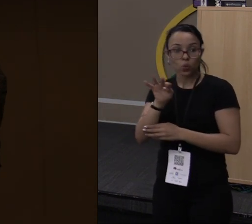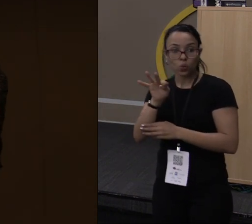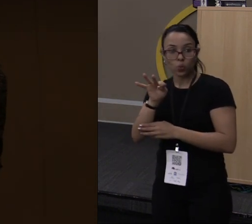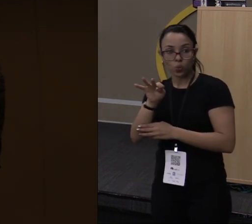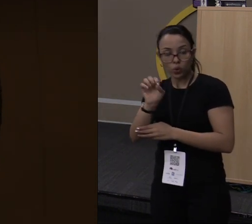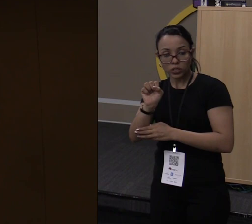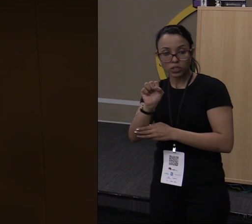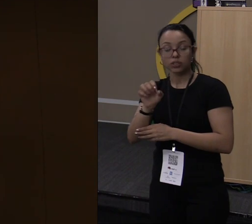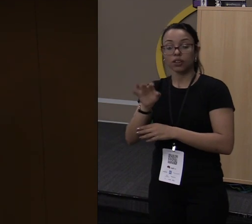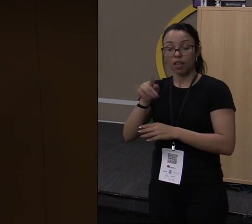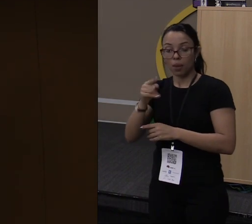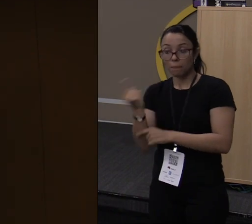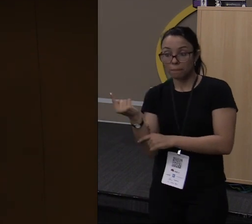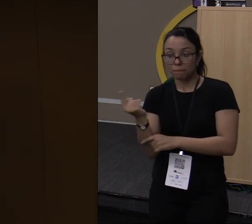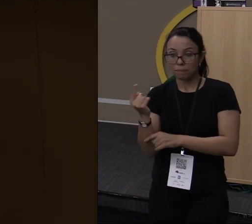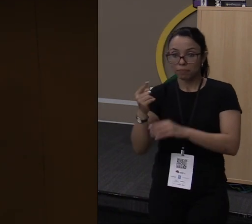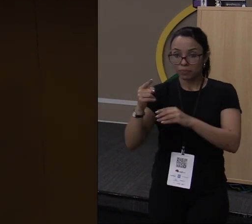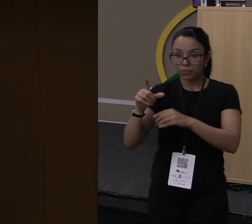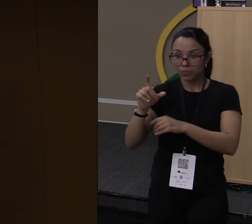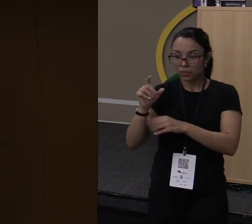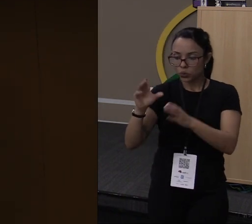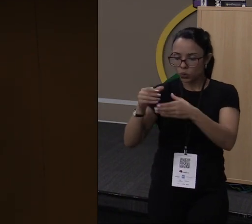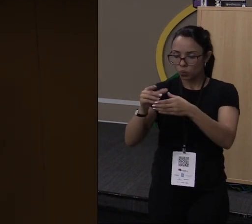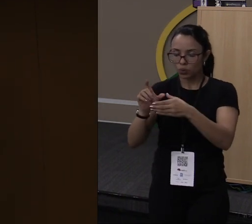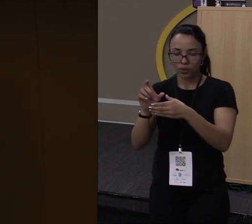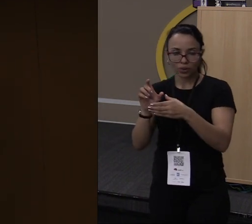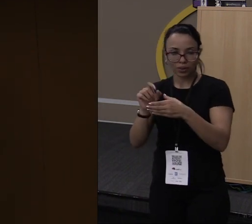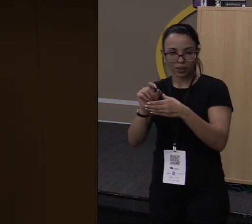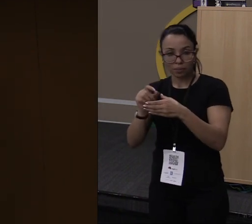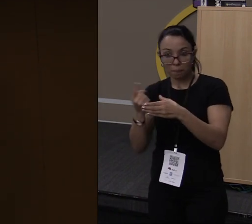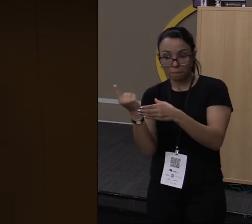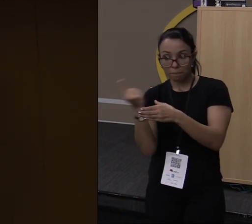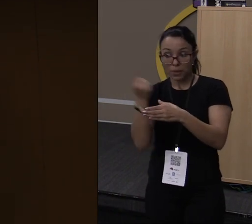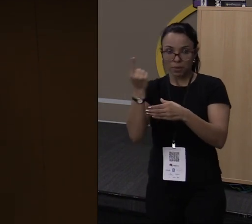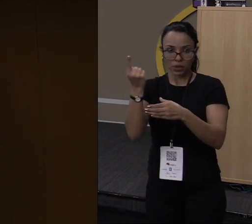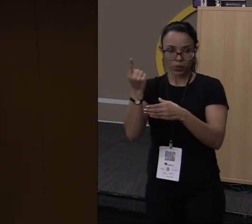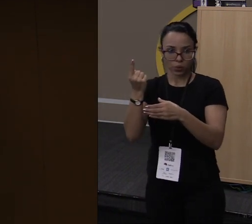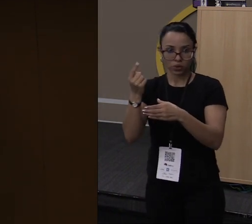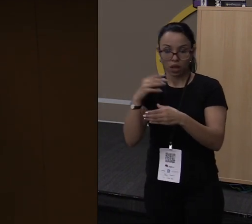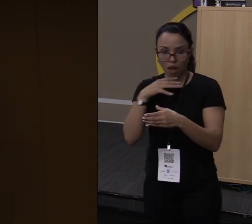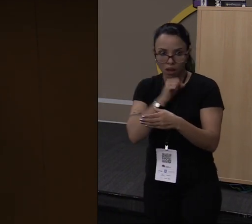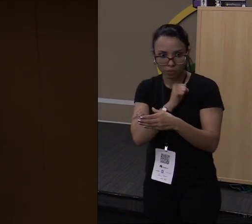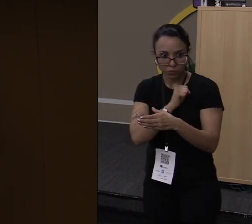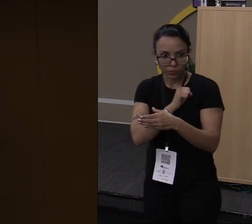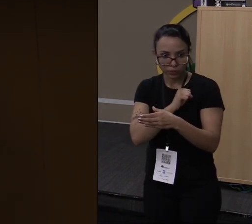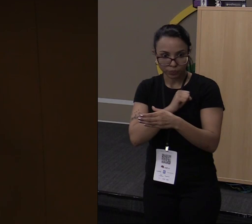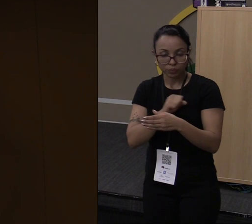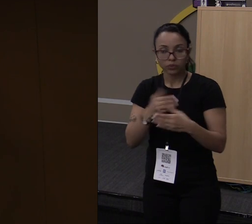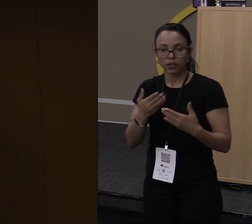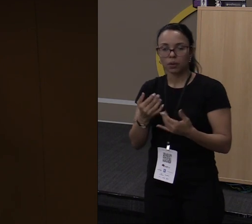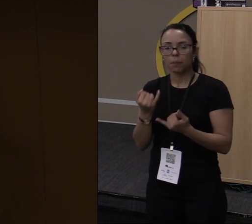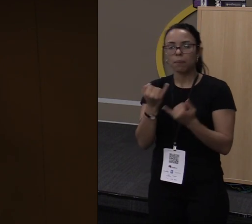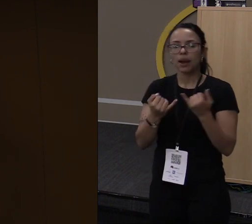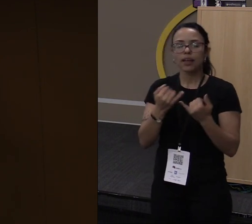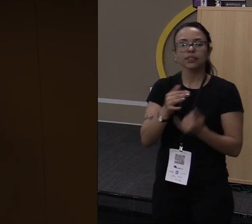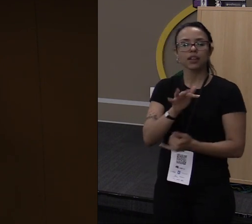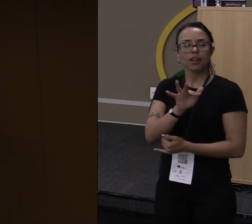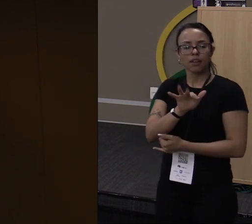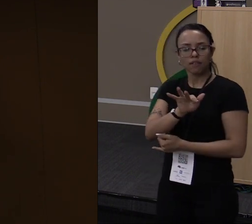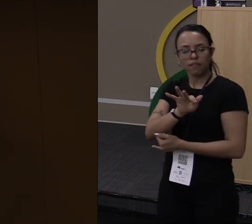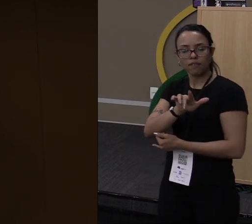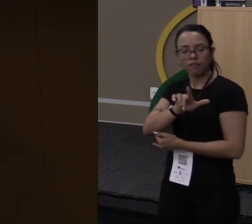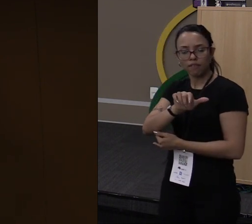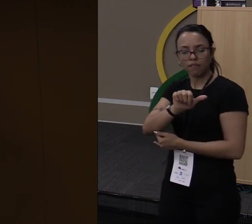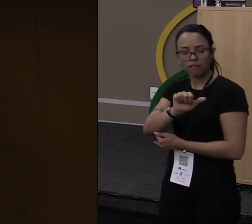especificamente, o Rust está em primeiro. Então o Actix, que é um dos frameworks web, como se fosse um Flask do Python, um